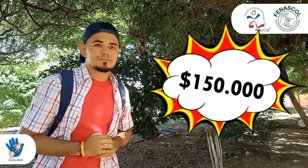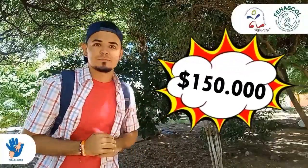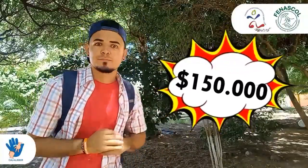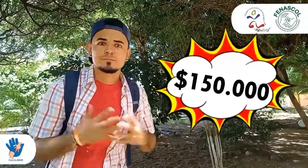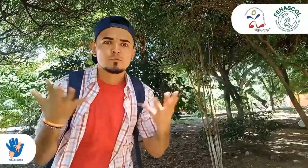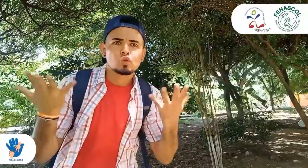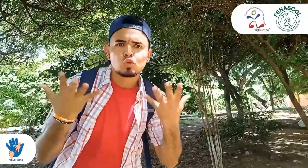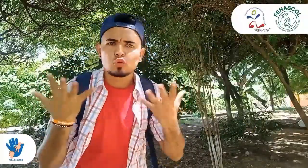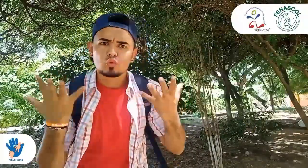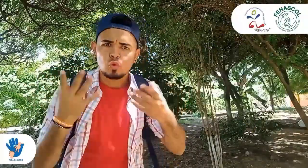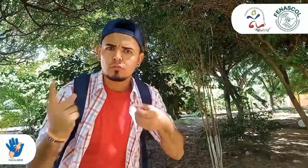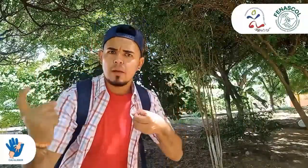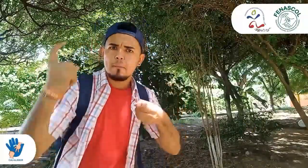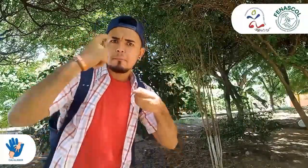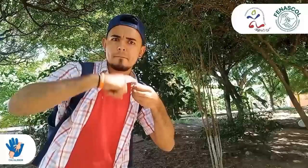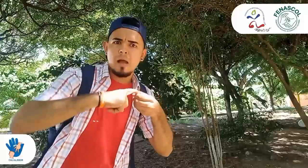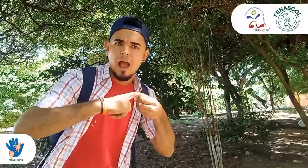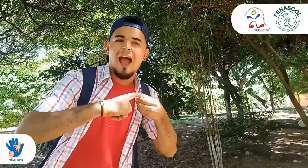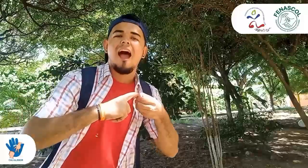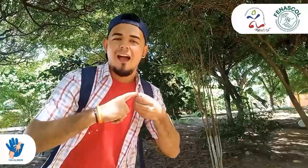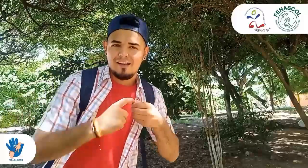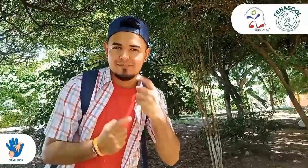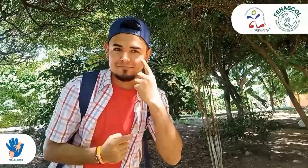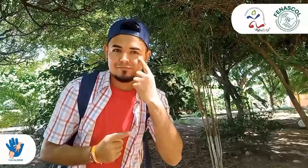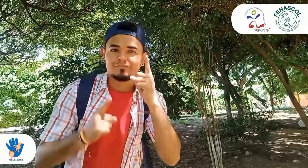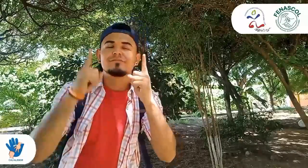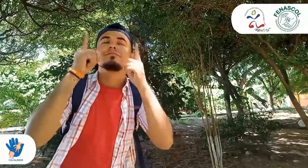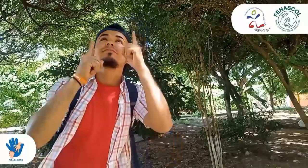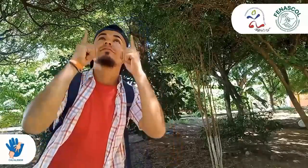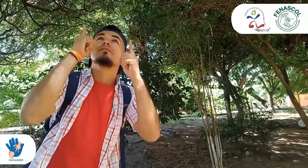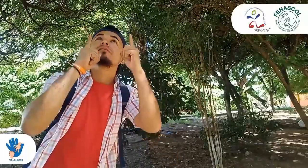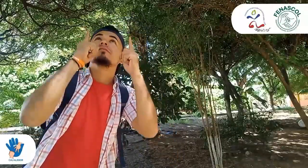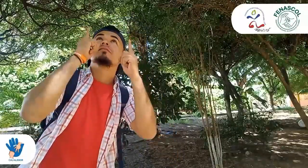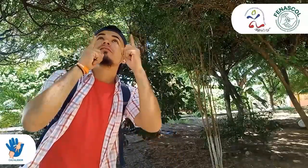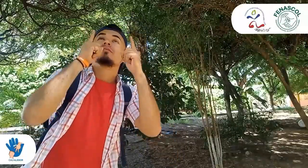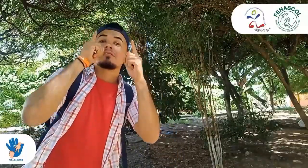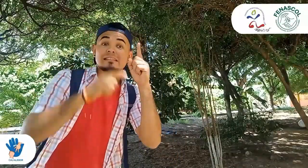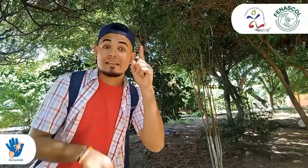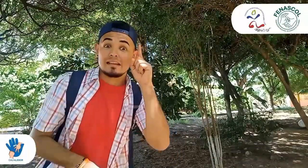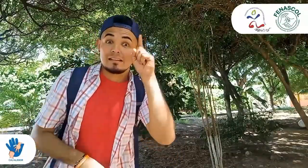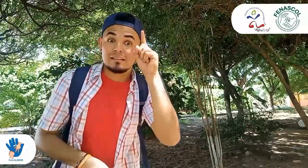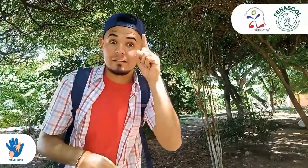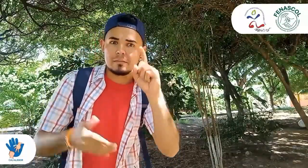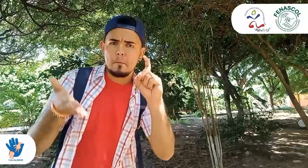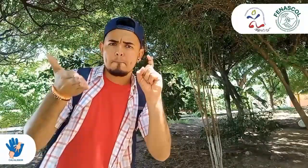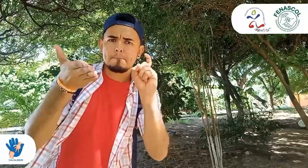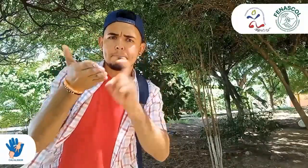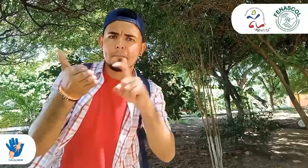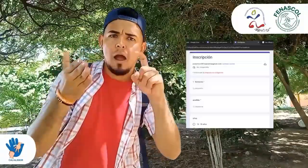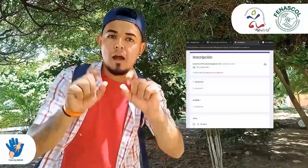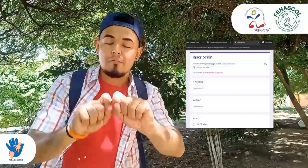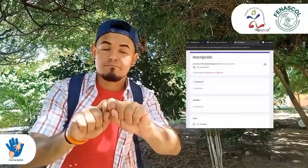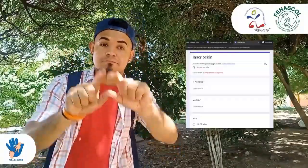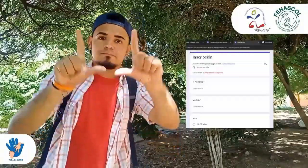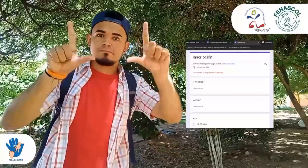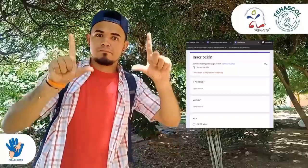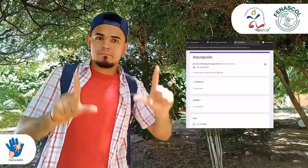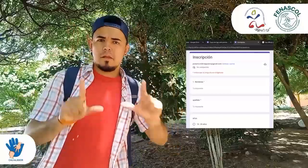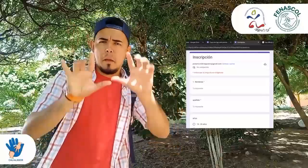¿Y en dónde se hace la inscripción? En el formulario que acompaña esta publicación. Diligencian el formato de